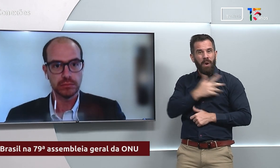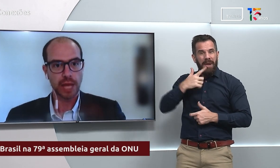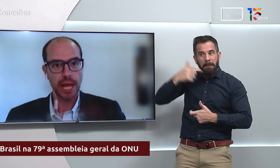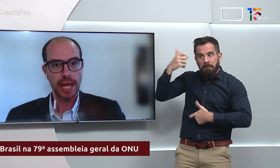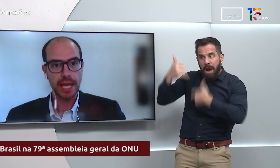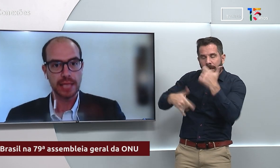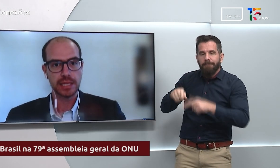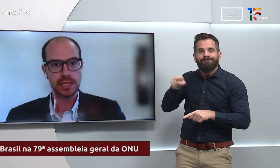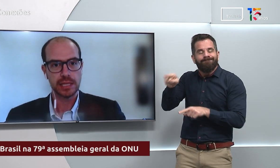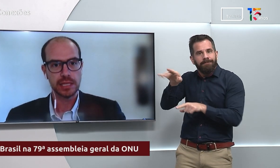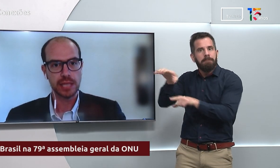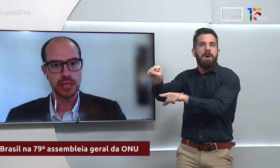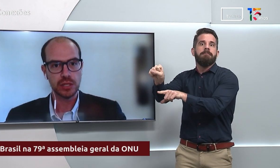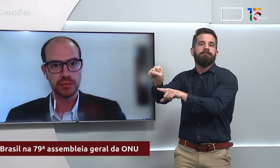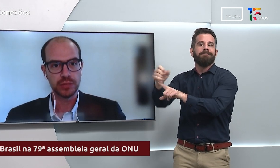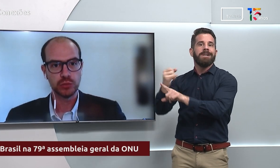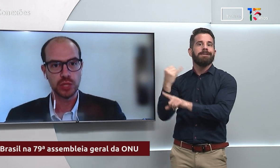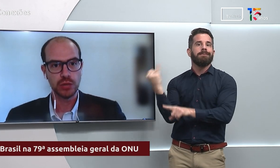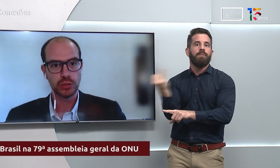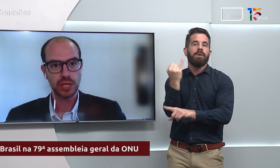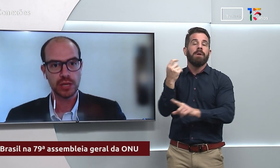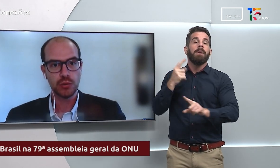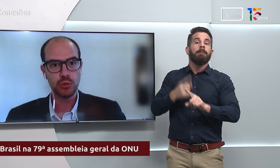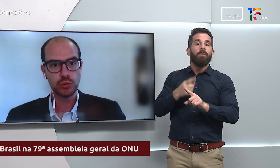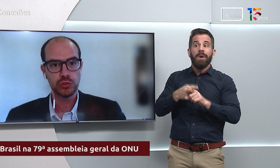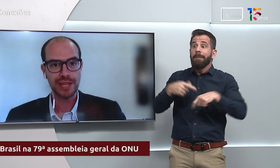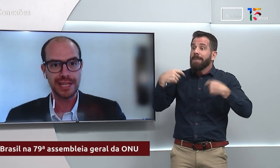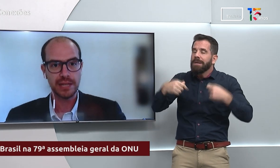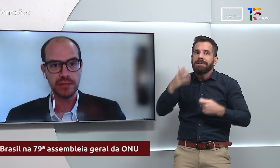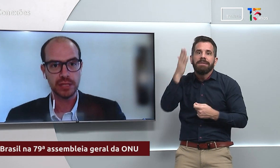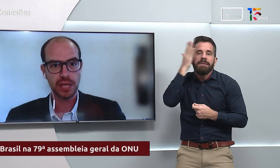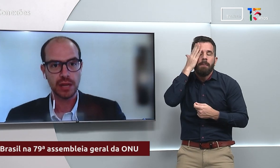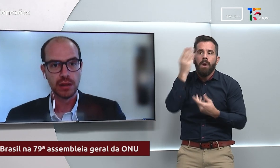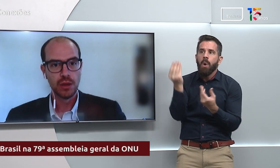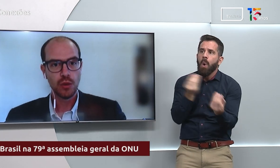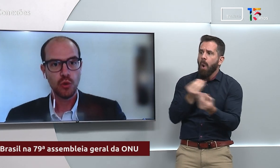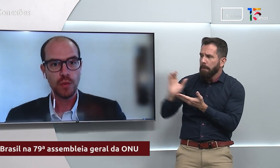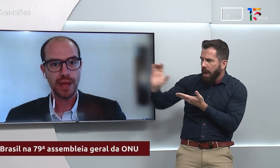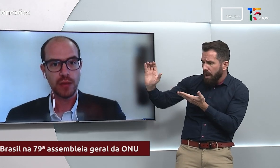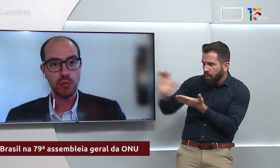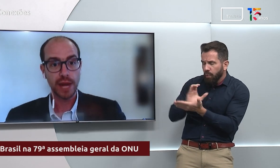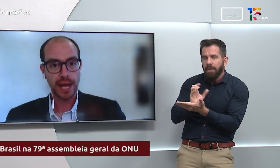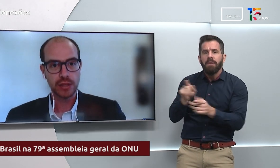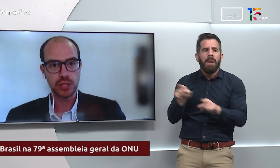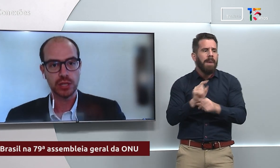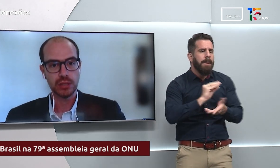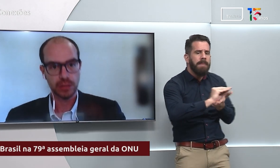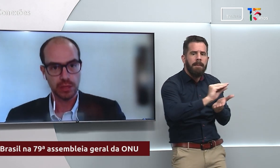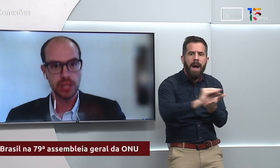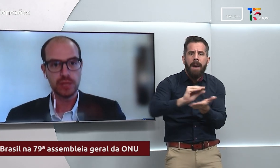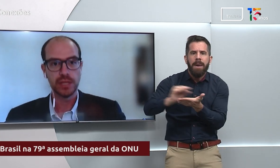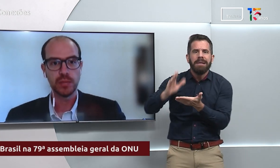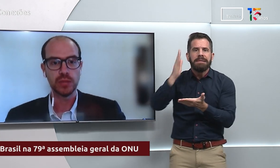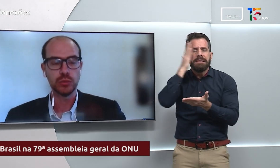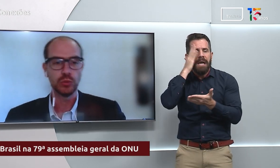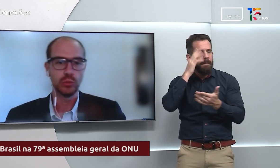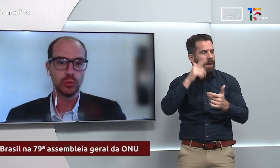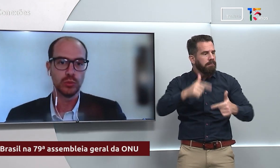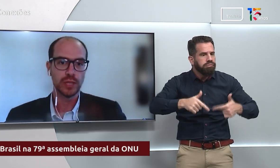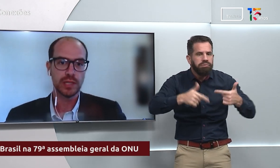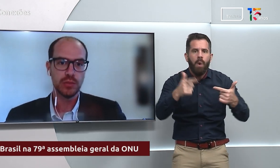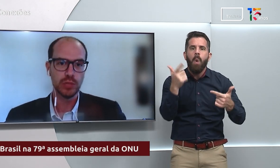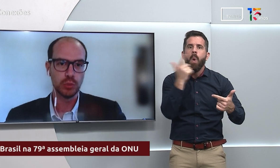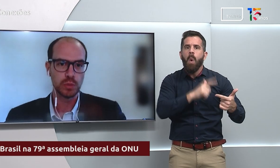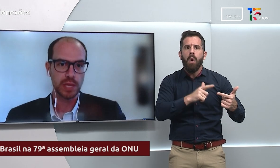há essa necessidade, de fato, de encontrar recursos e de evitar um grande endividamento do